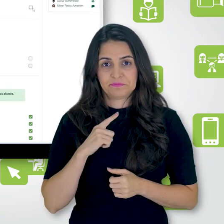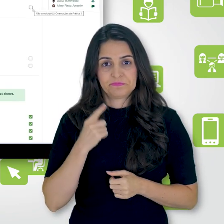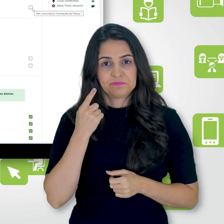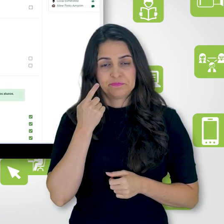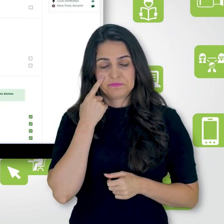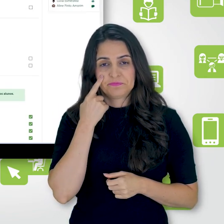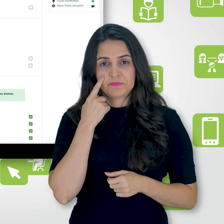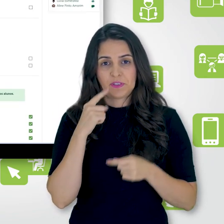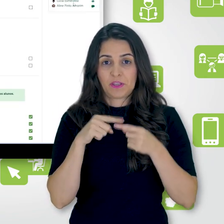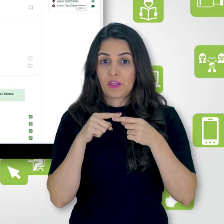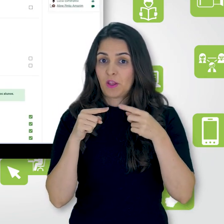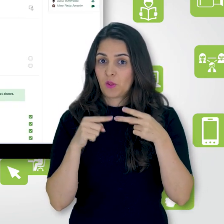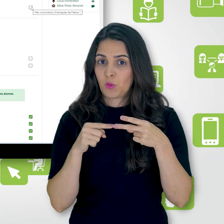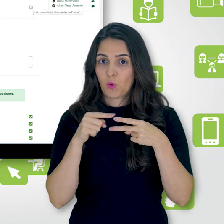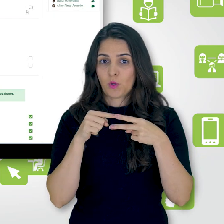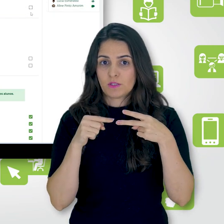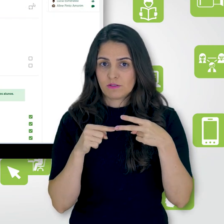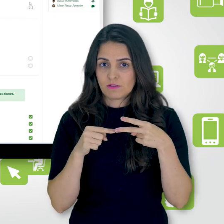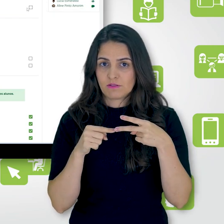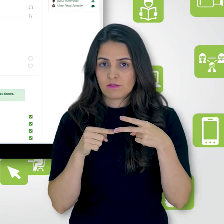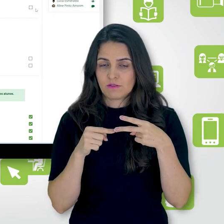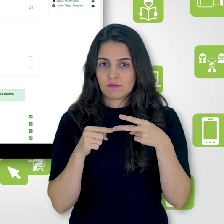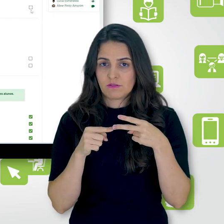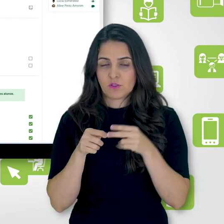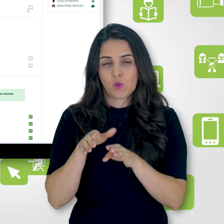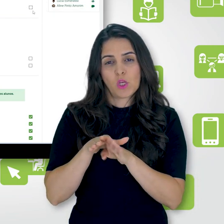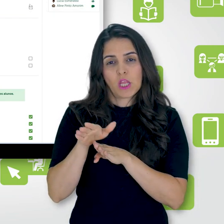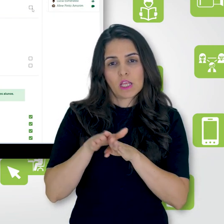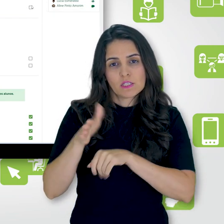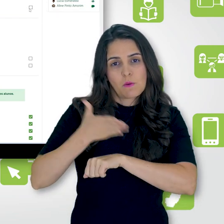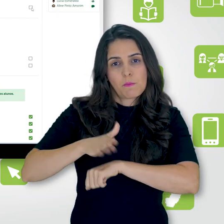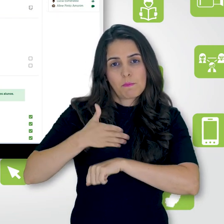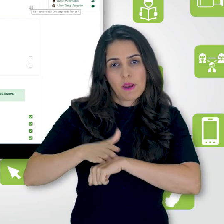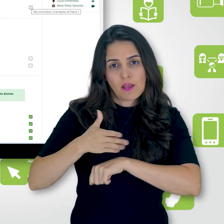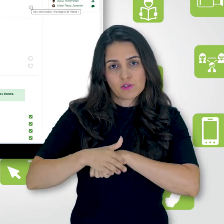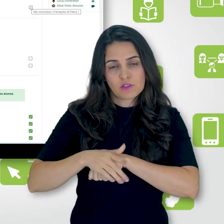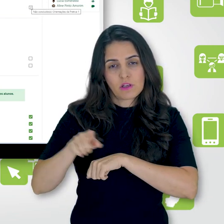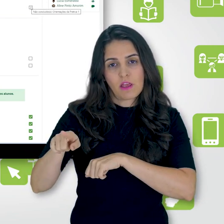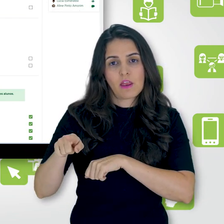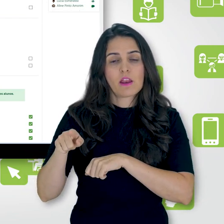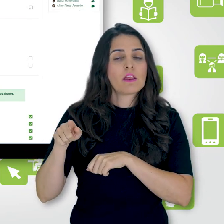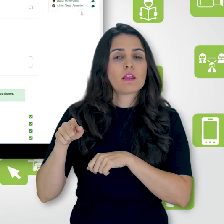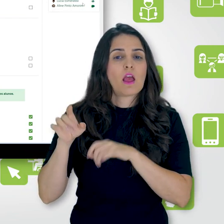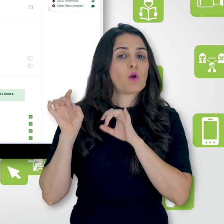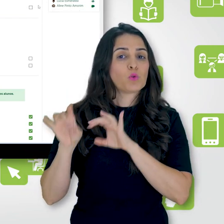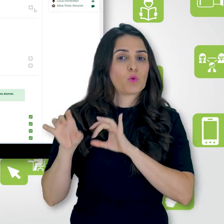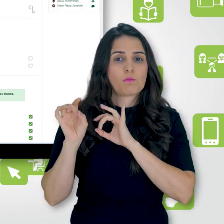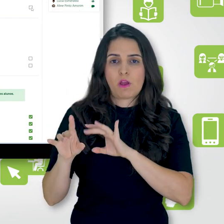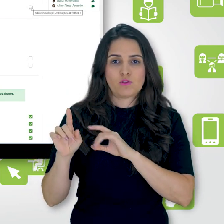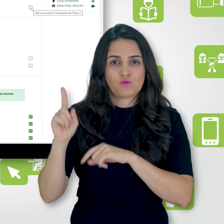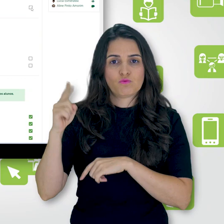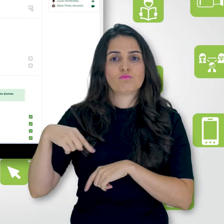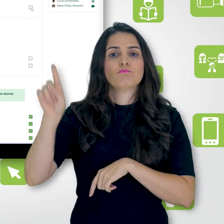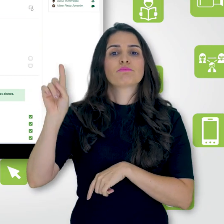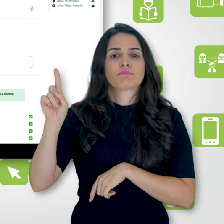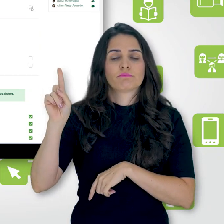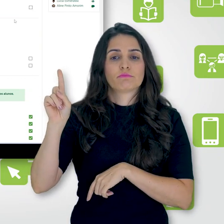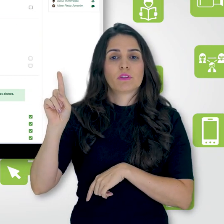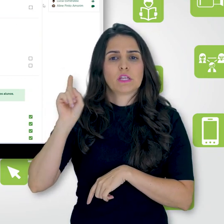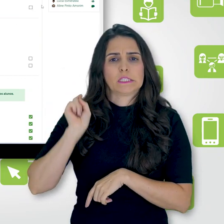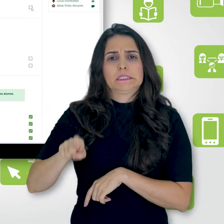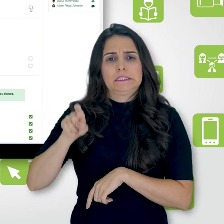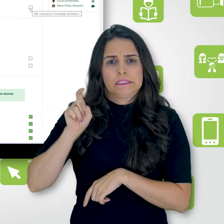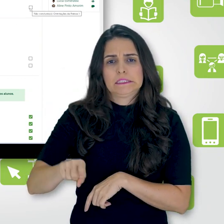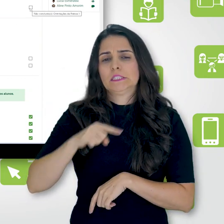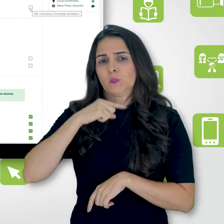casos. Então, orientações prática 1 está configurado para marcar automaticamente. Eu posso clicar